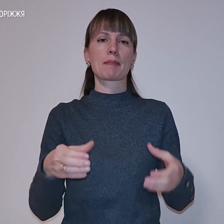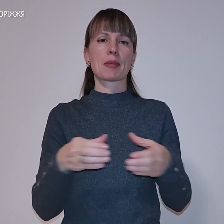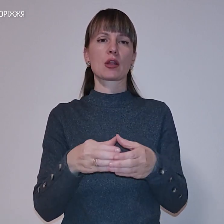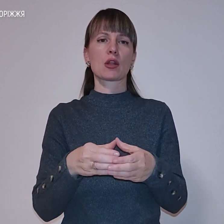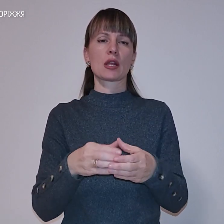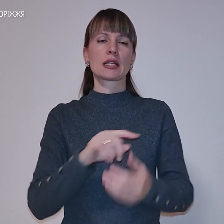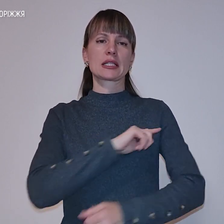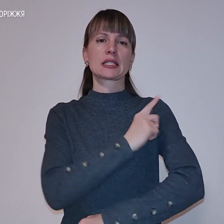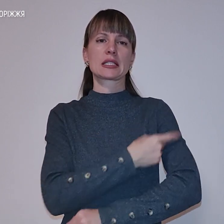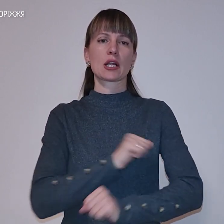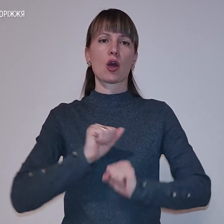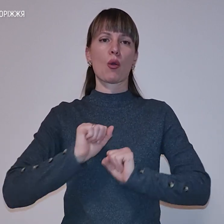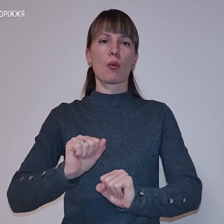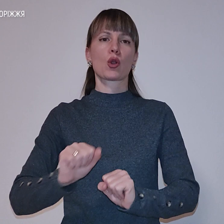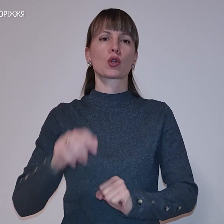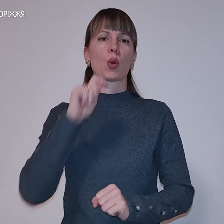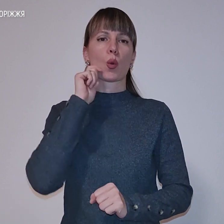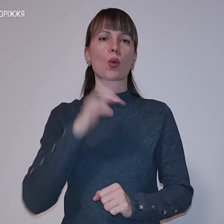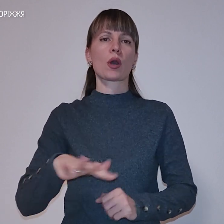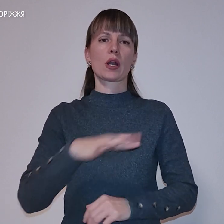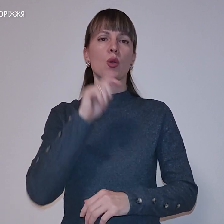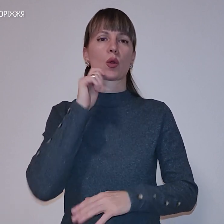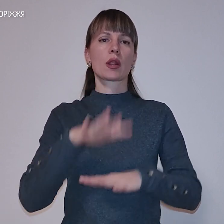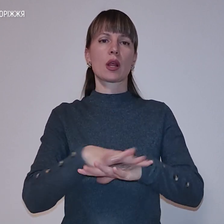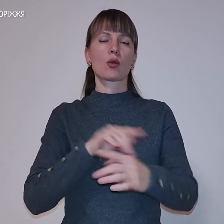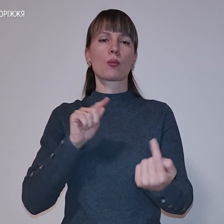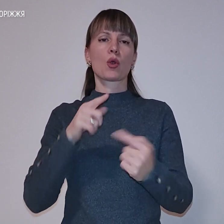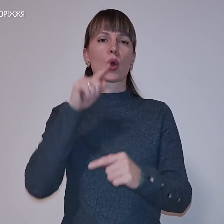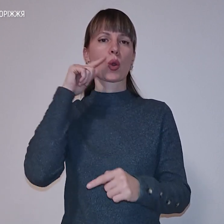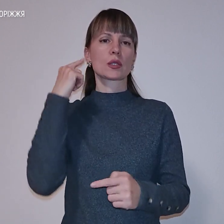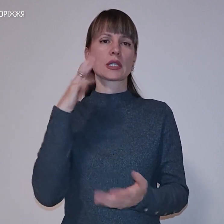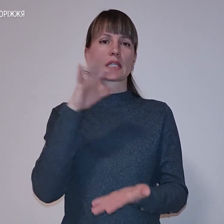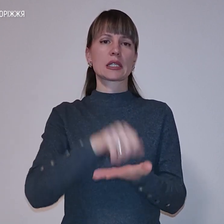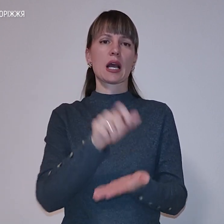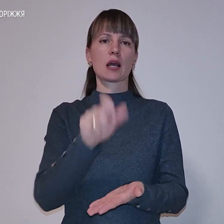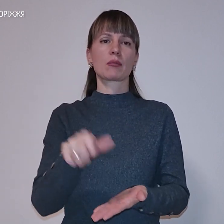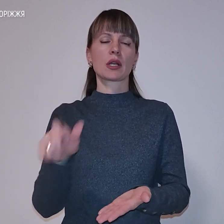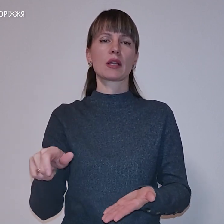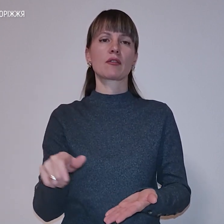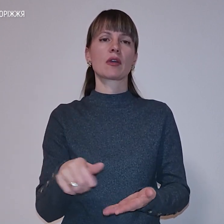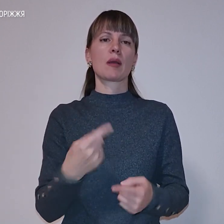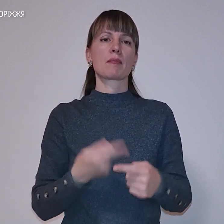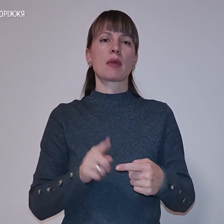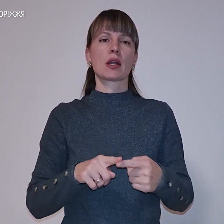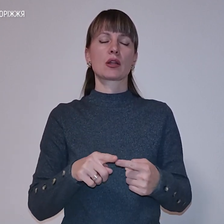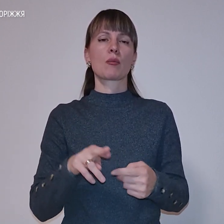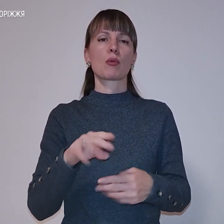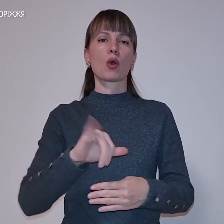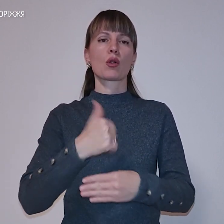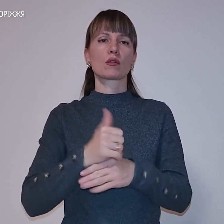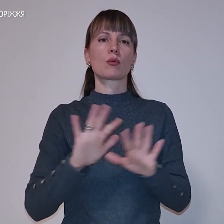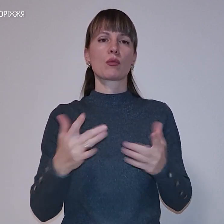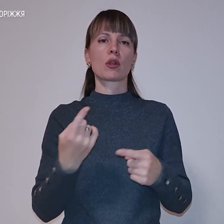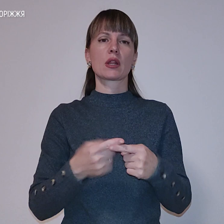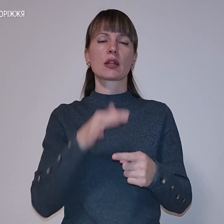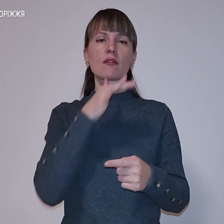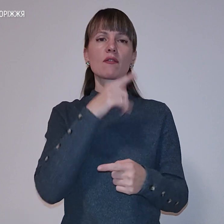Сил оборони України, українського народу проти російських загарбників. Отож, про головні події на цю годину поговоримо